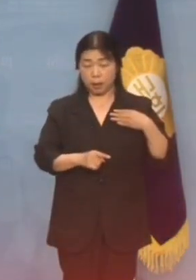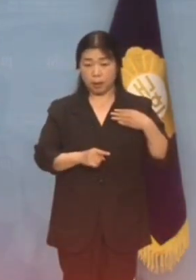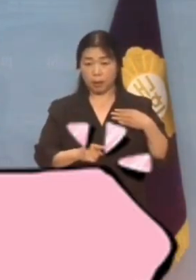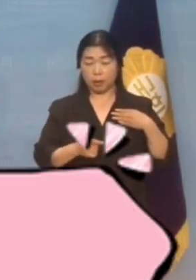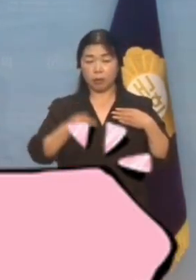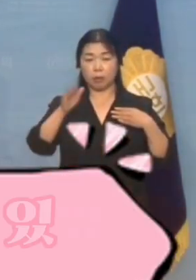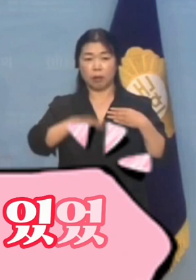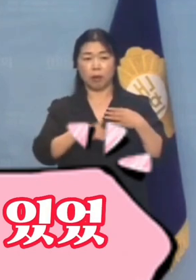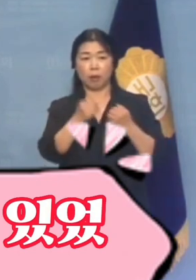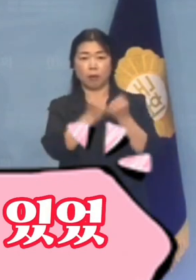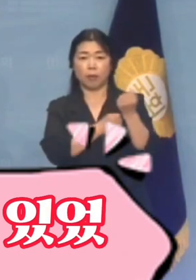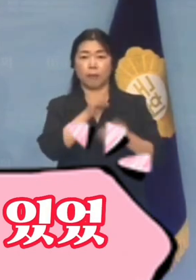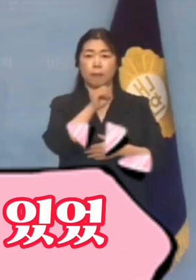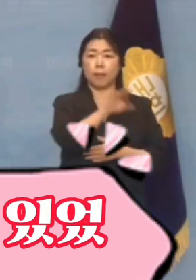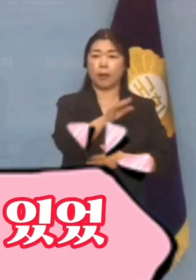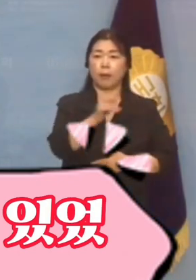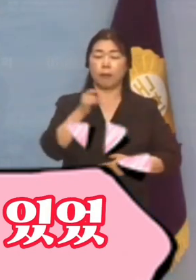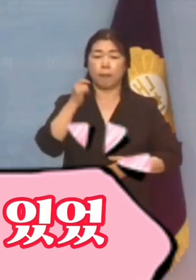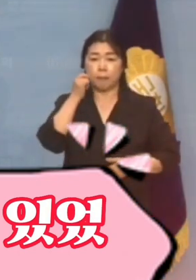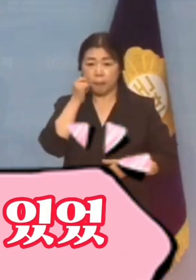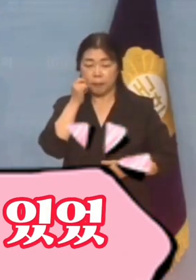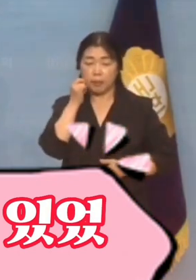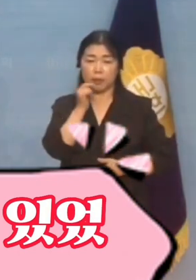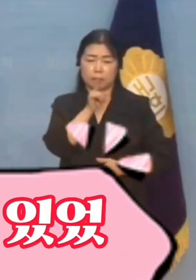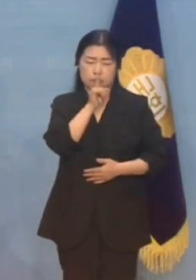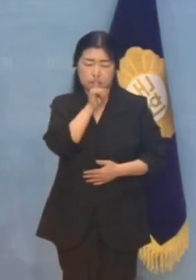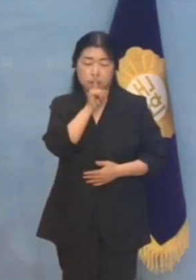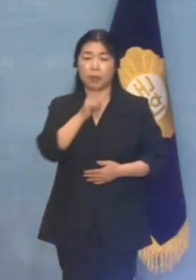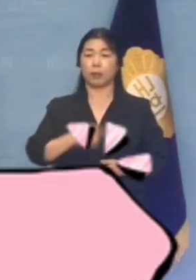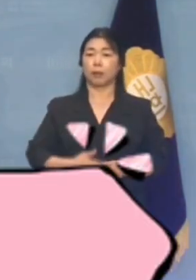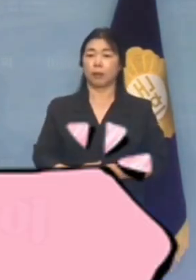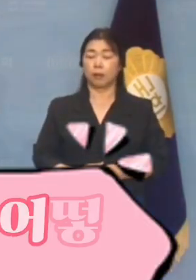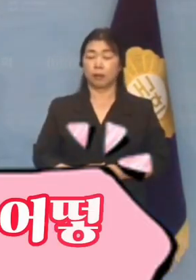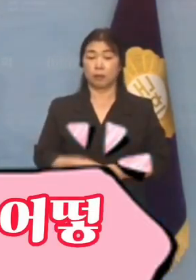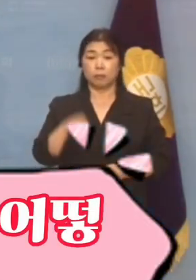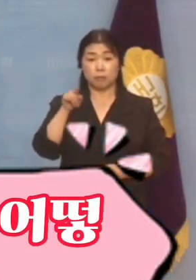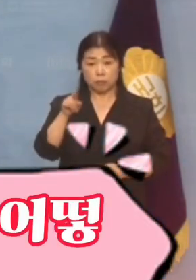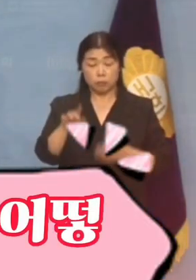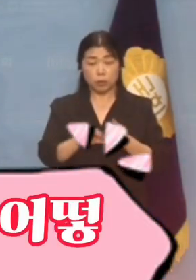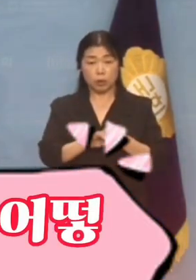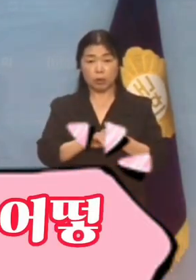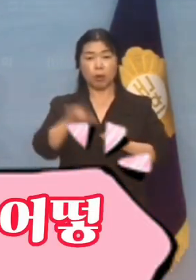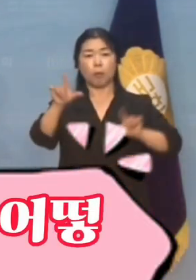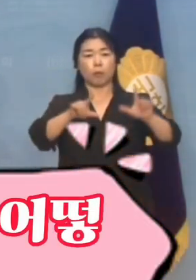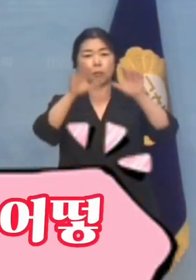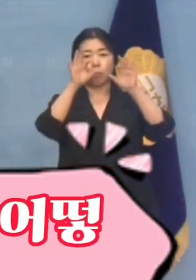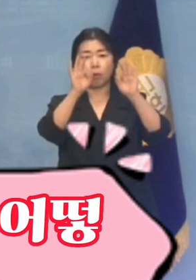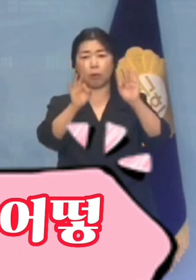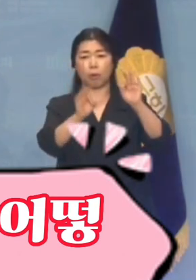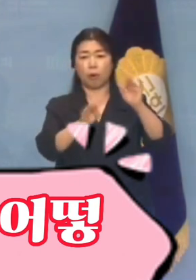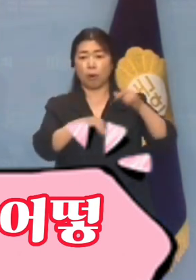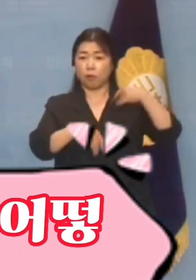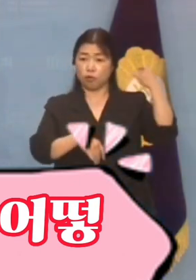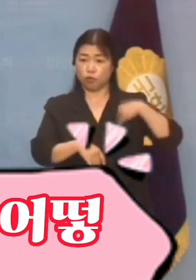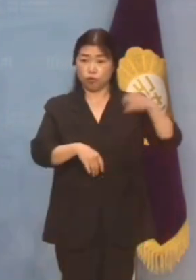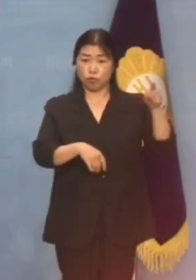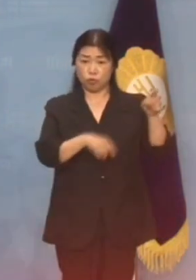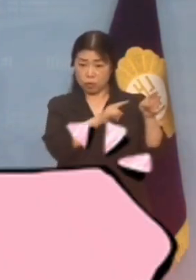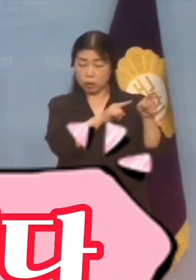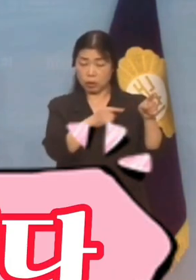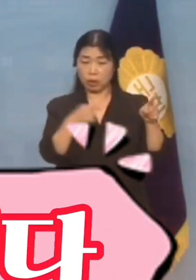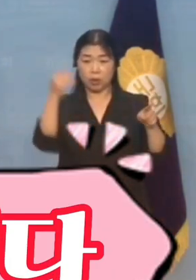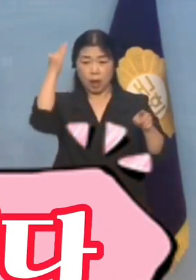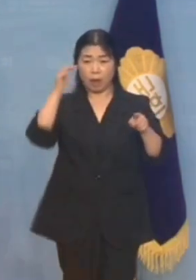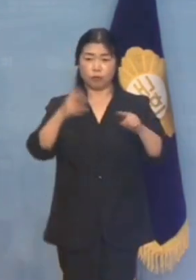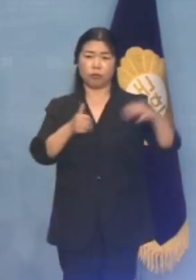일장 훈시만 듣고 있었던 것을 과연 국민들께서 어떻게 보았을까